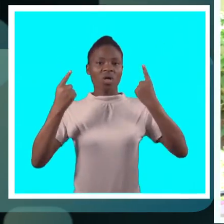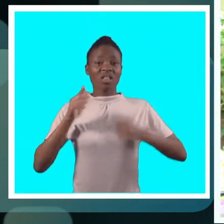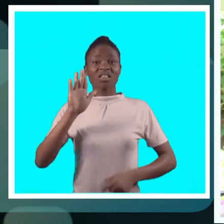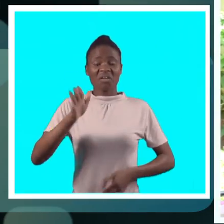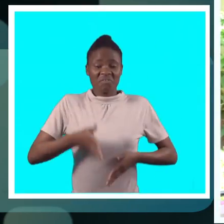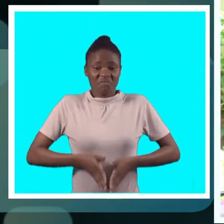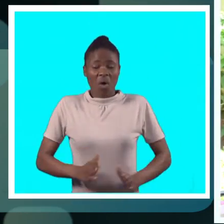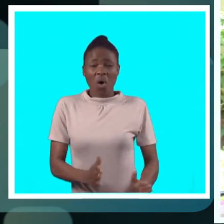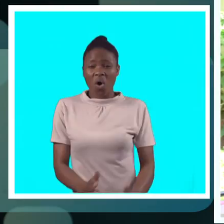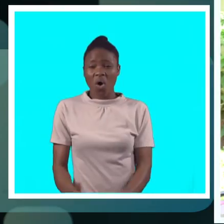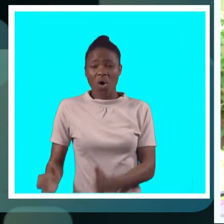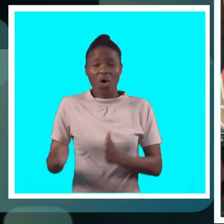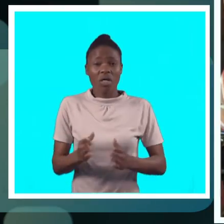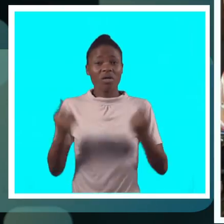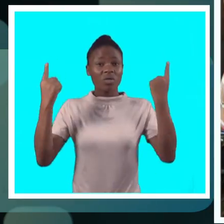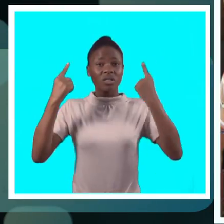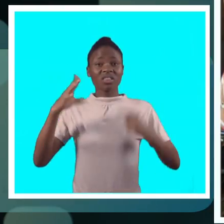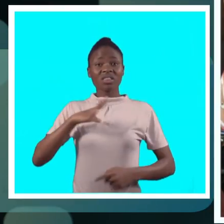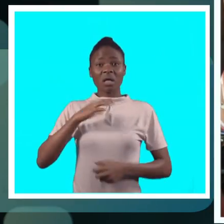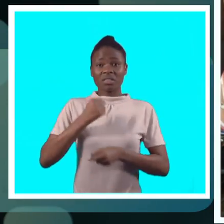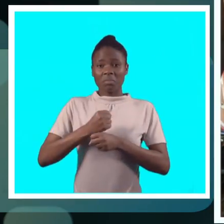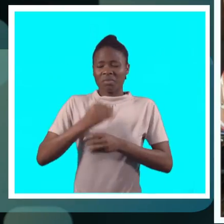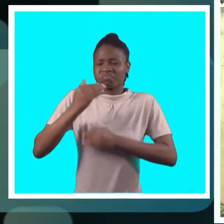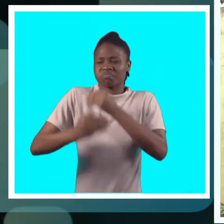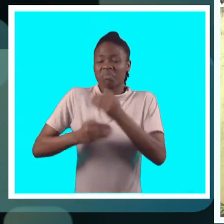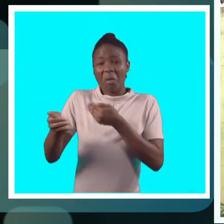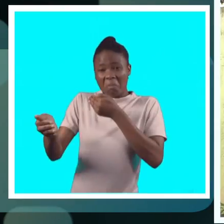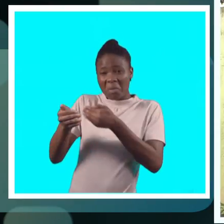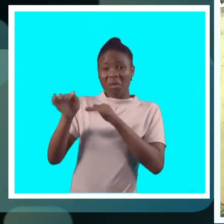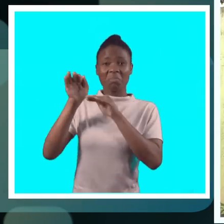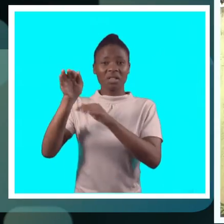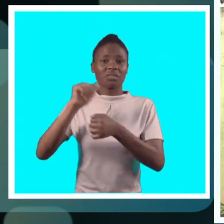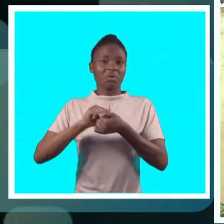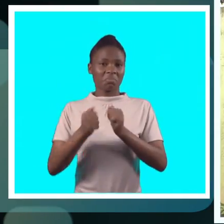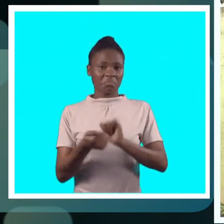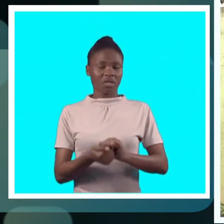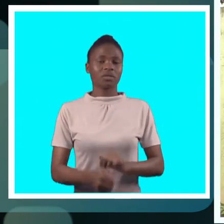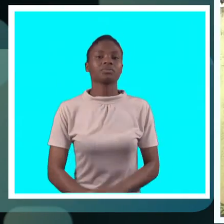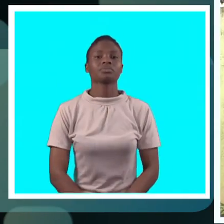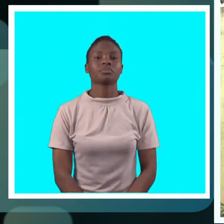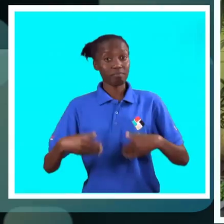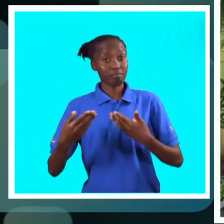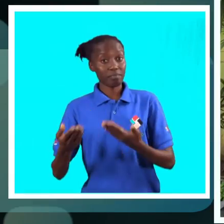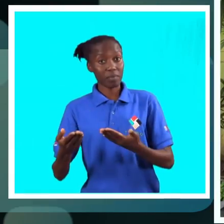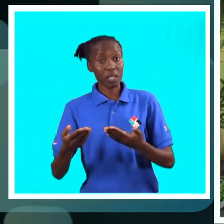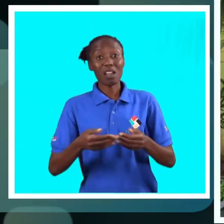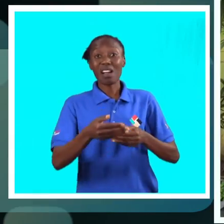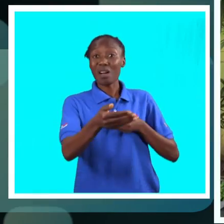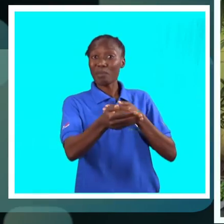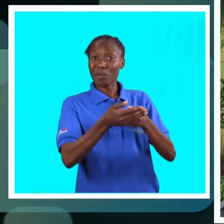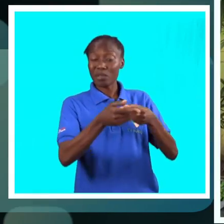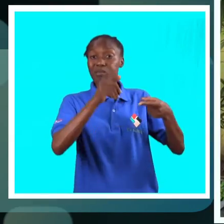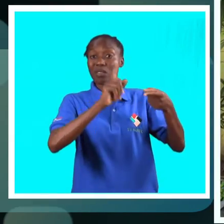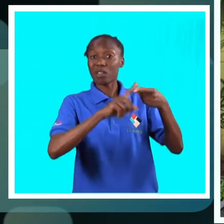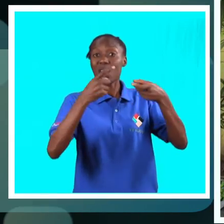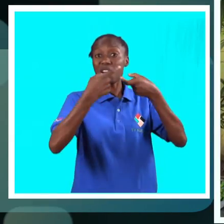se casem prematuramente, mas que a sua organização tem desenvolvido um trabalho de campo para minimizar o problema. Aproximarmos